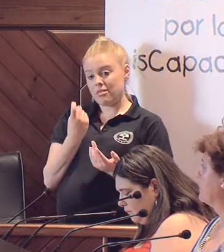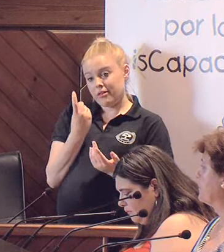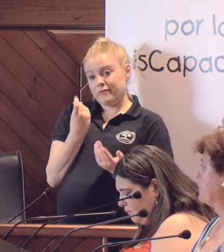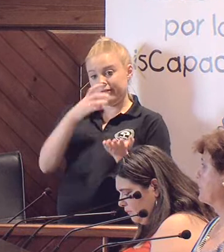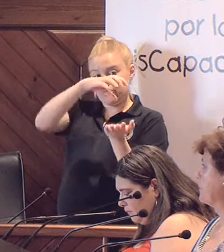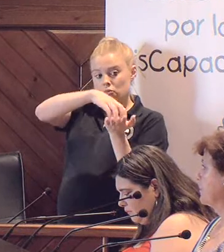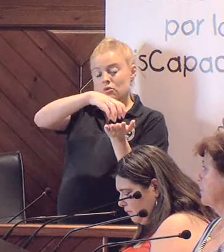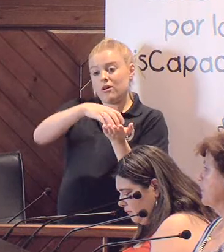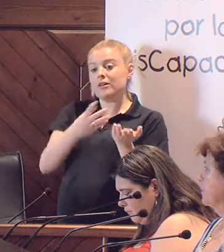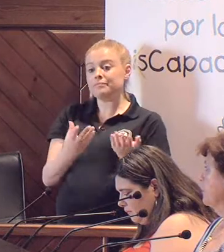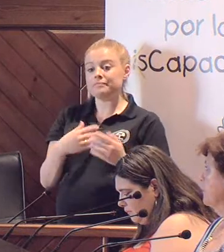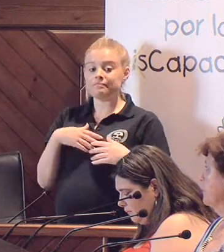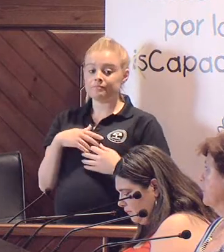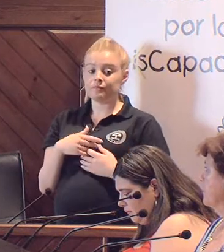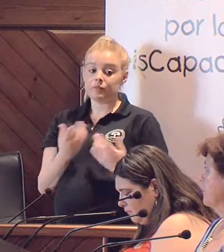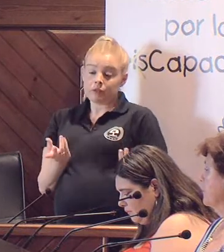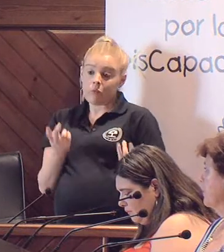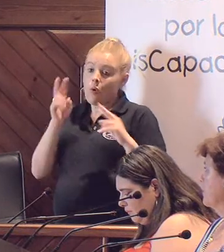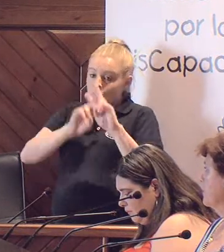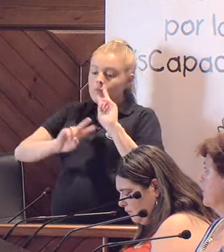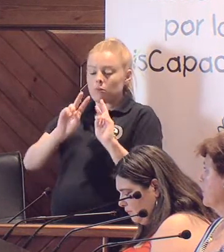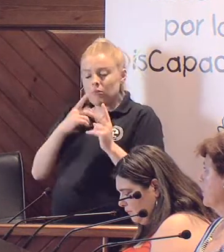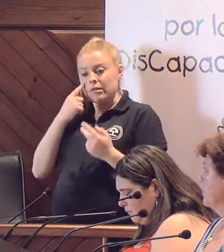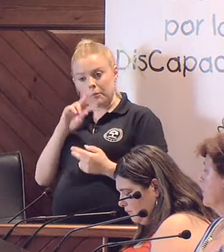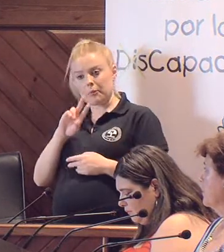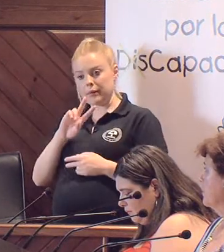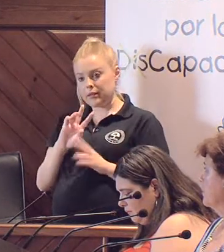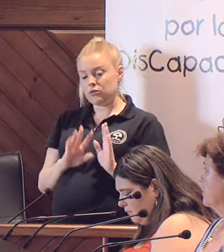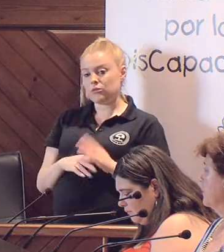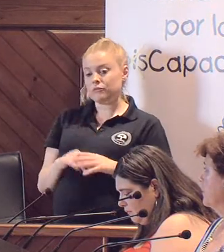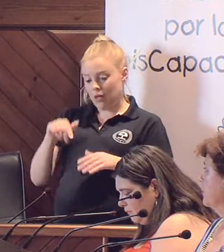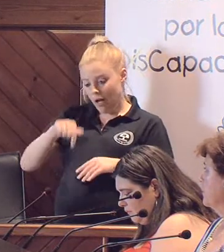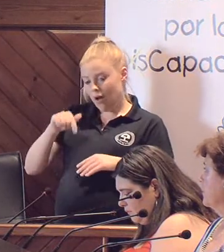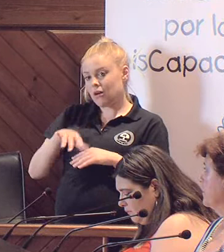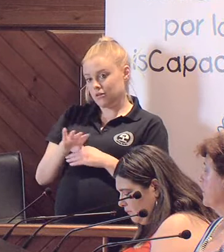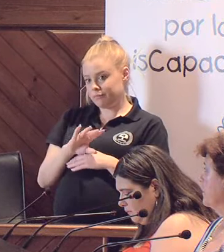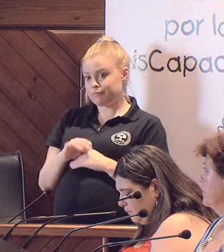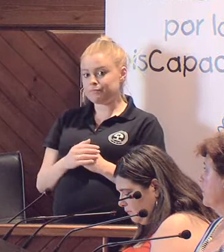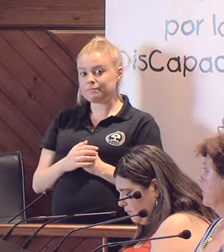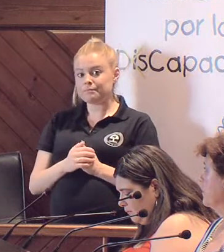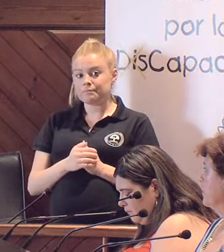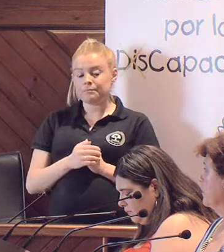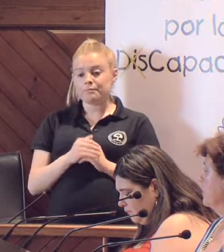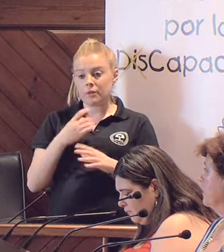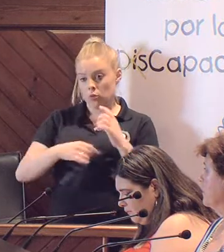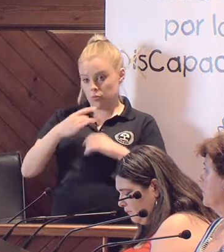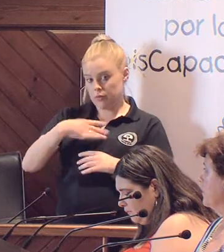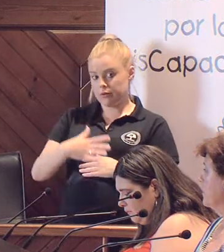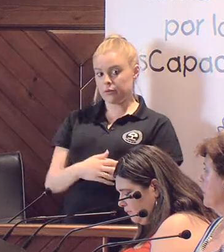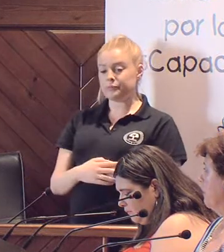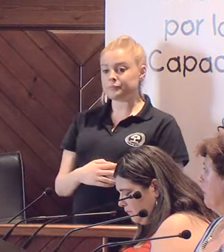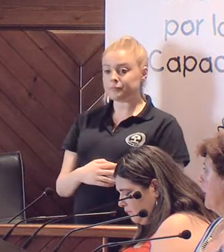un local. Y, bueno, pues, como ya digo, es una cosa que se está viendo en el Gobierno de aquí de Pozo Blanco.